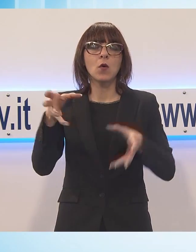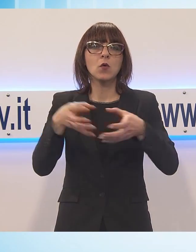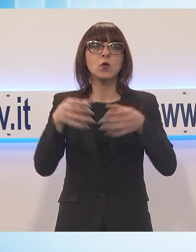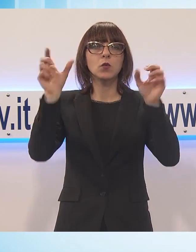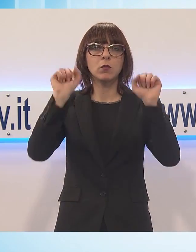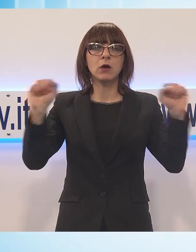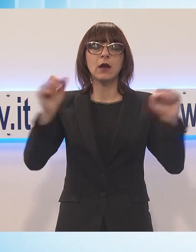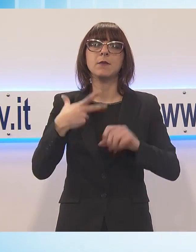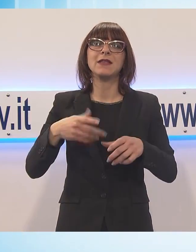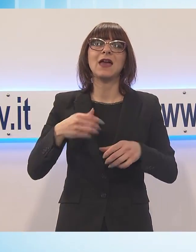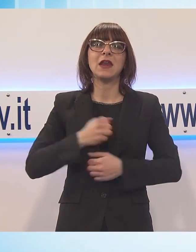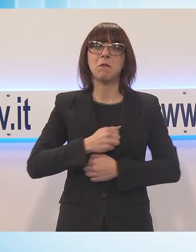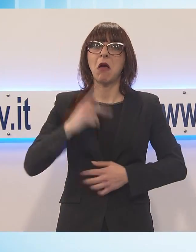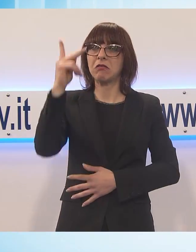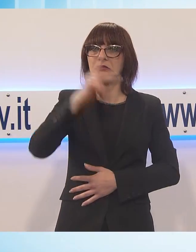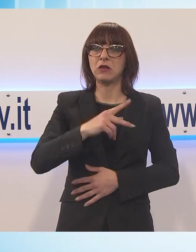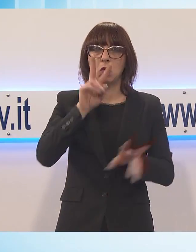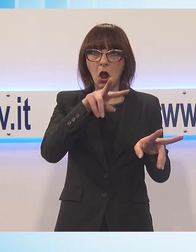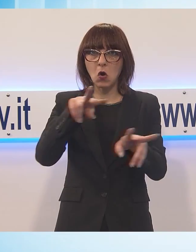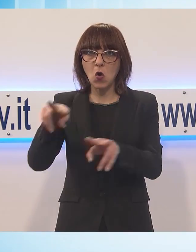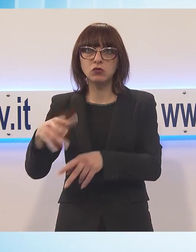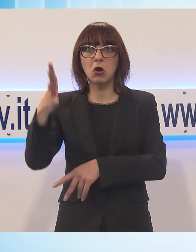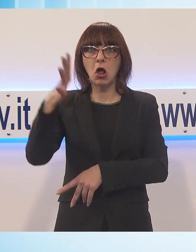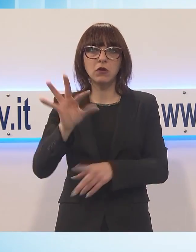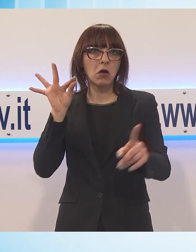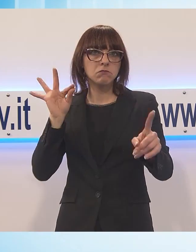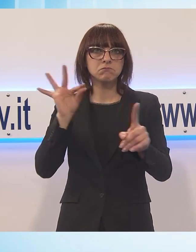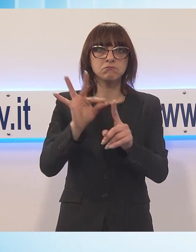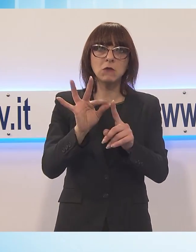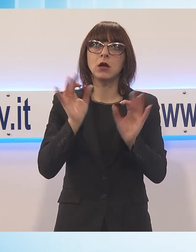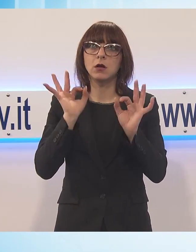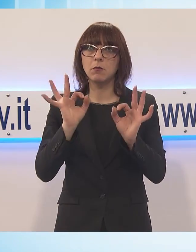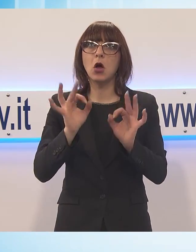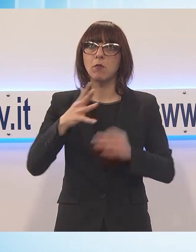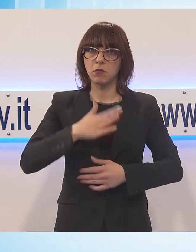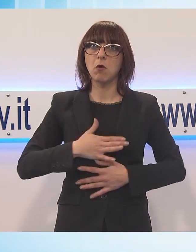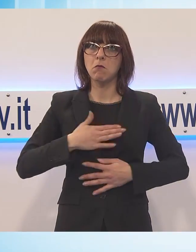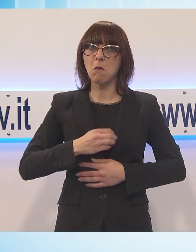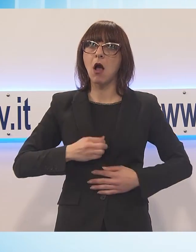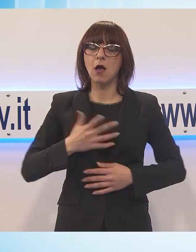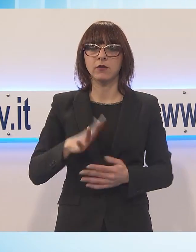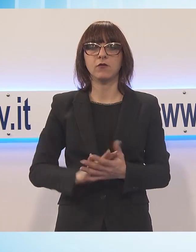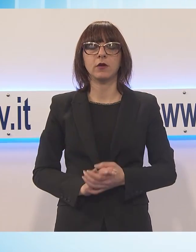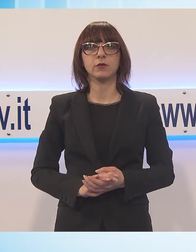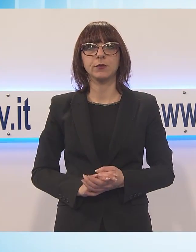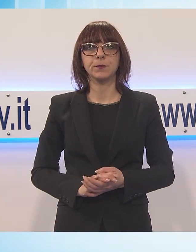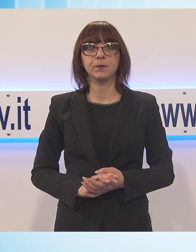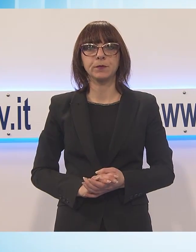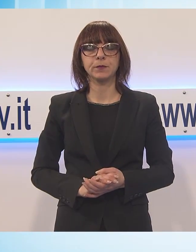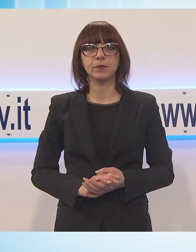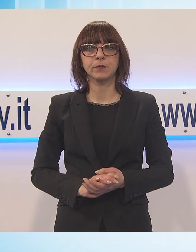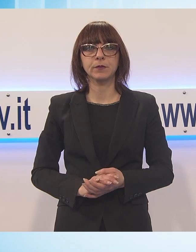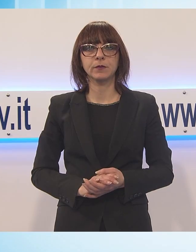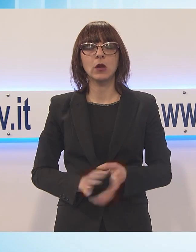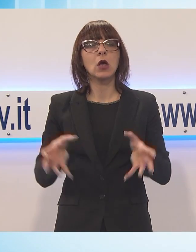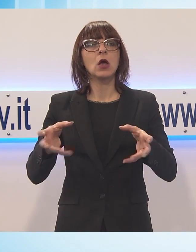maresciallo Pieroni, hanno eseguito verifiche mirate proprio nella cittadina termale. L'operazione, coordinata dalla Compagnia di